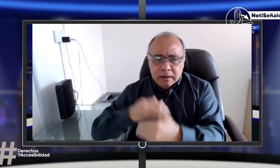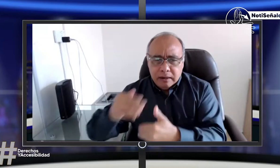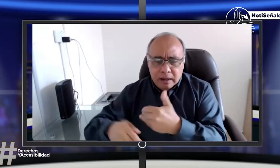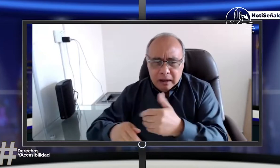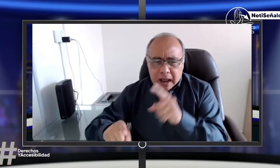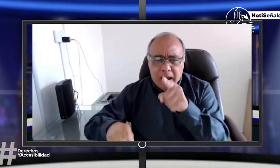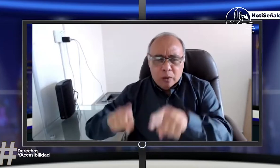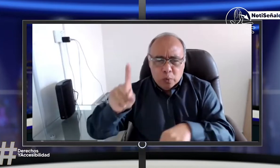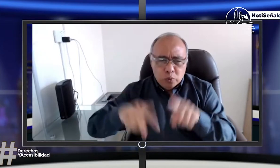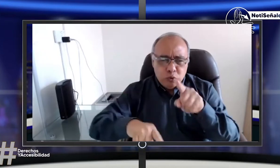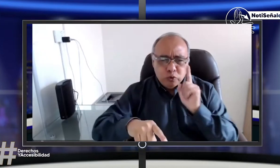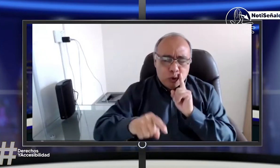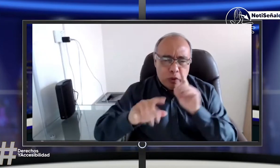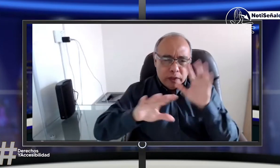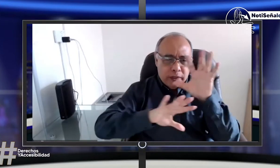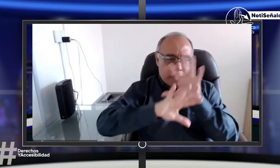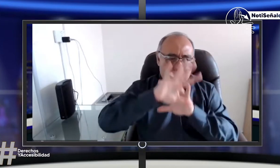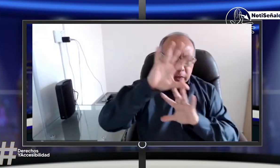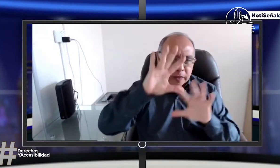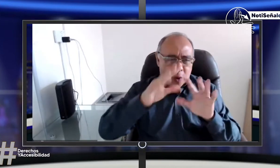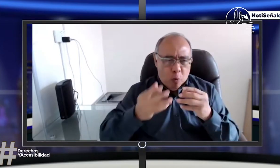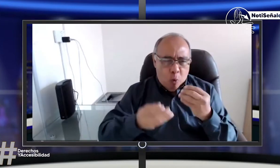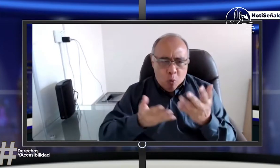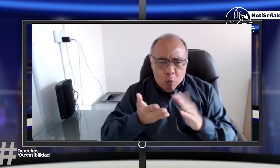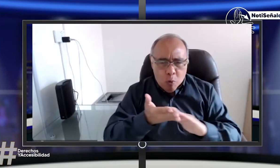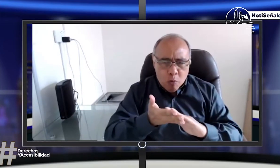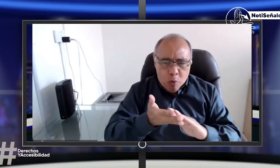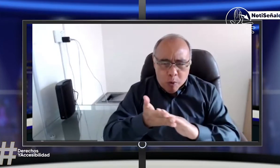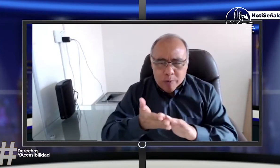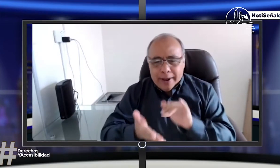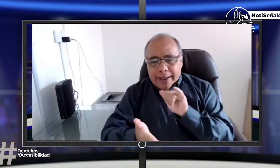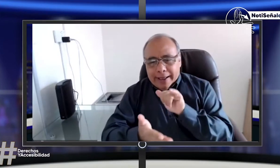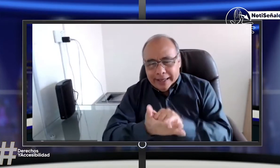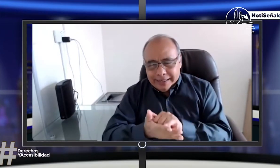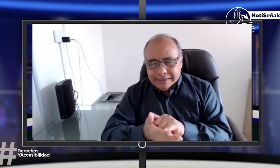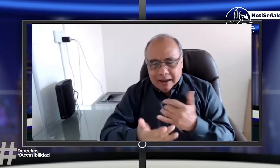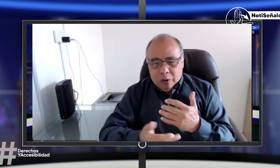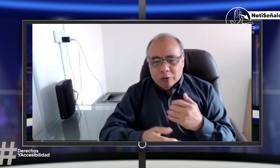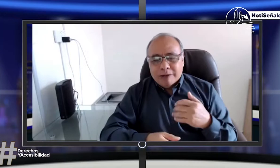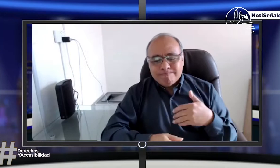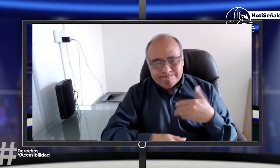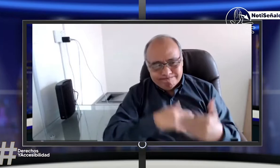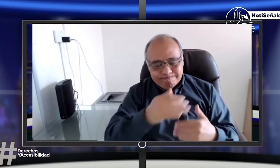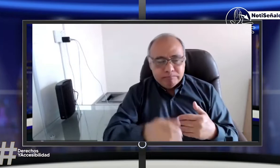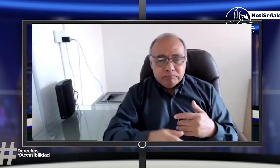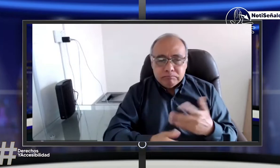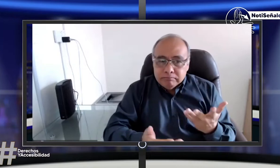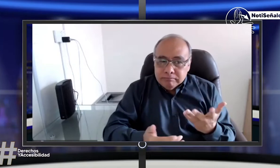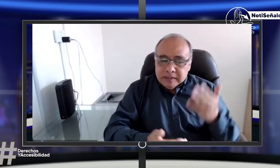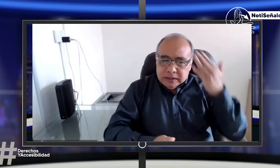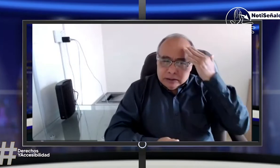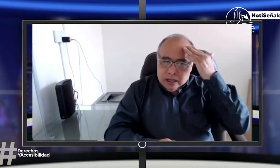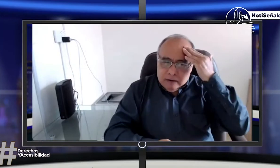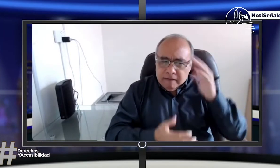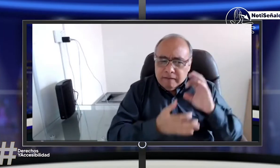Ya sabemos que se han conseguido algunas cosas, pero todavía hay ciertas inquietudes, ciertas confusiones. Así que